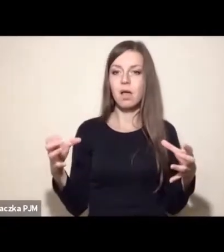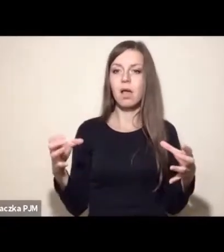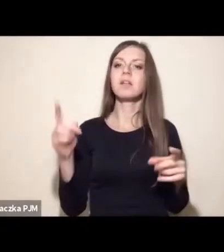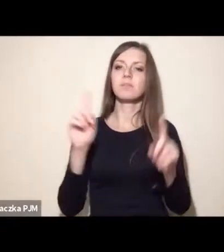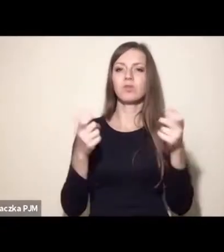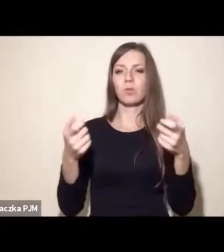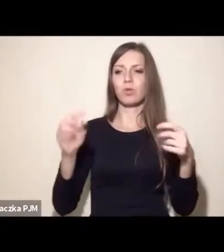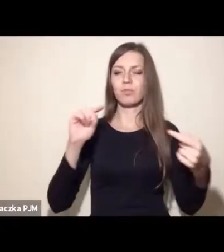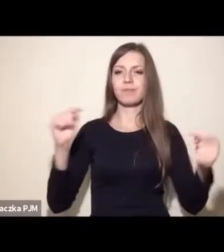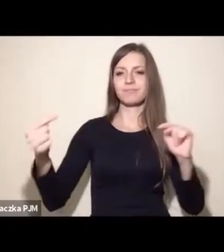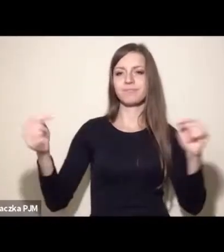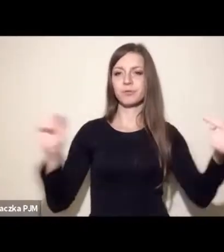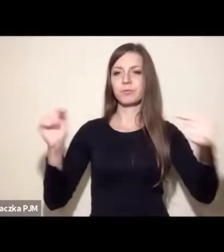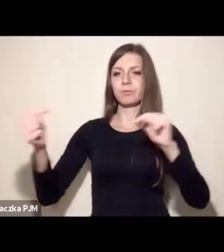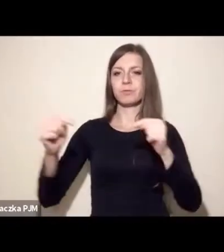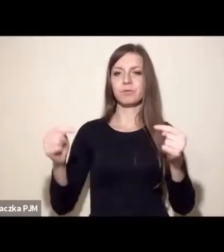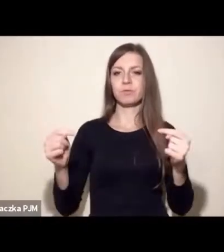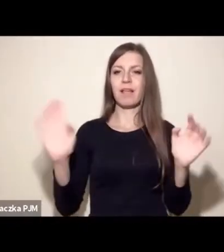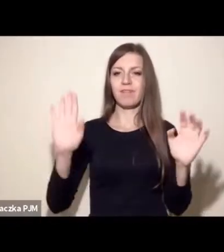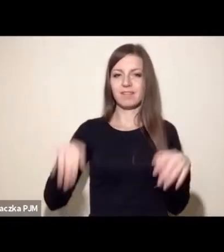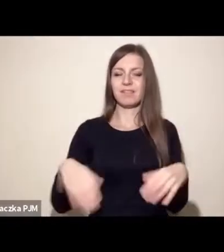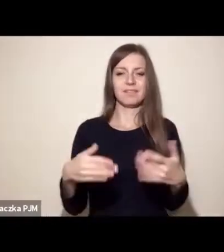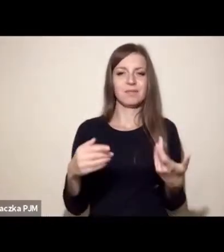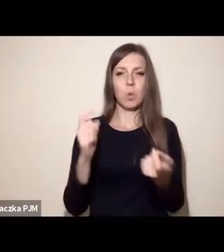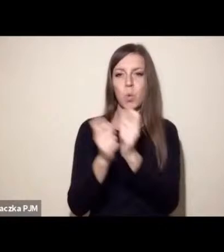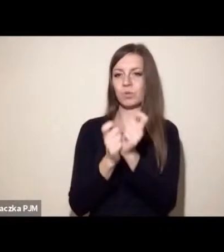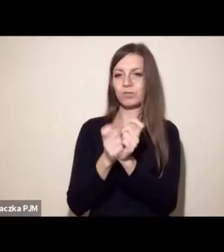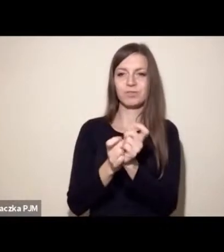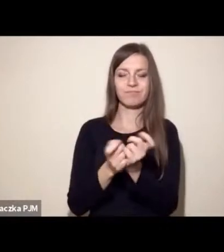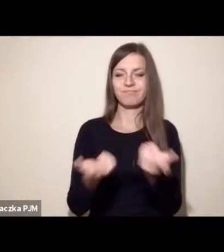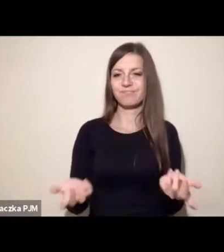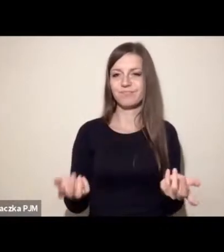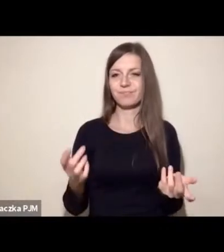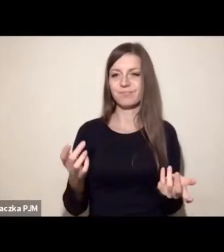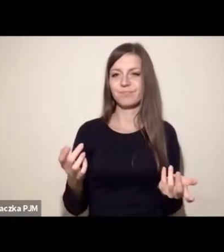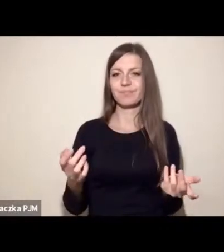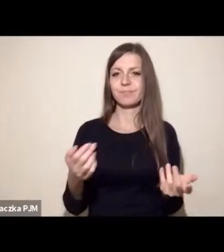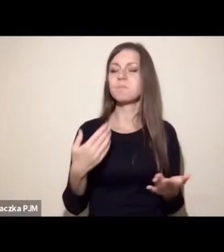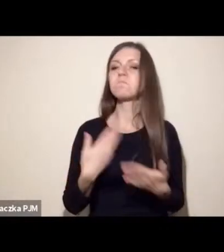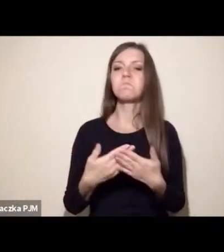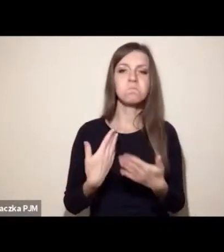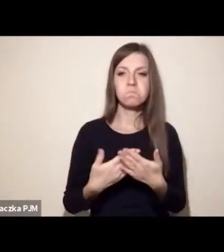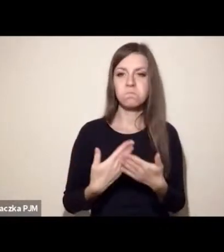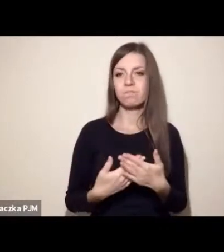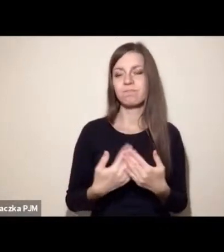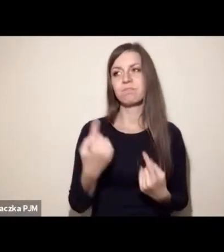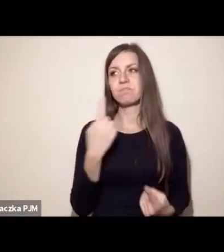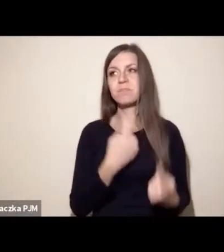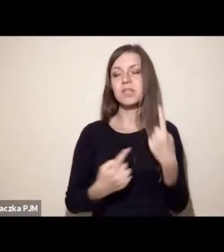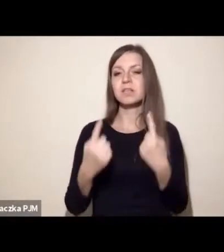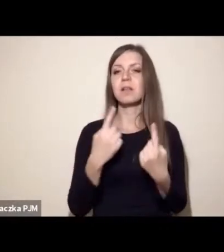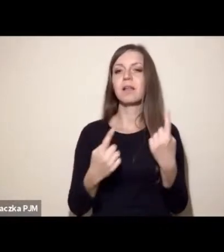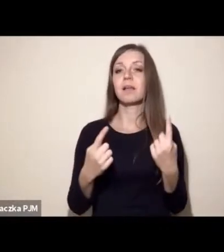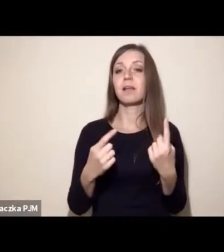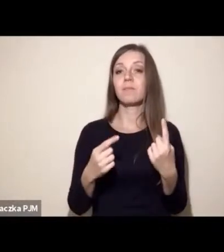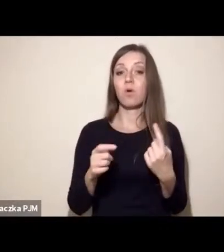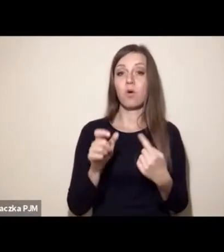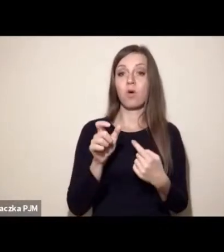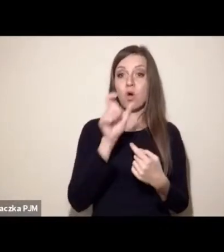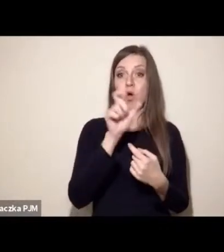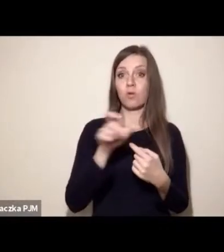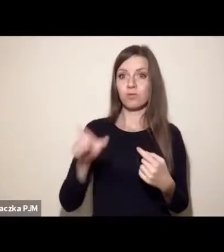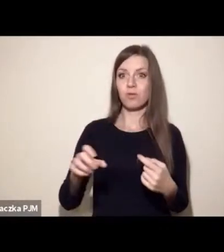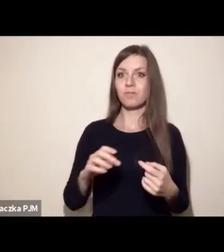momentami nawet skłócone. I uważam, że dzieje się tak w dużej mierze dlatego, że osoby, które są zaangażowane w prawa